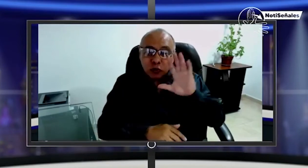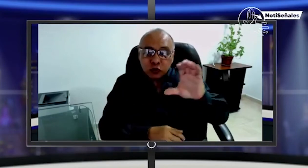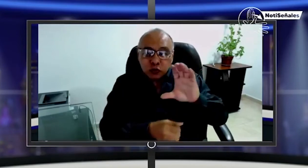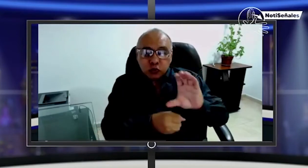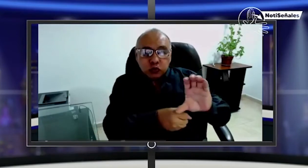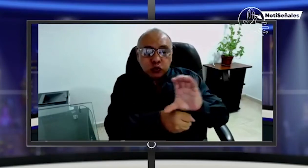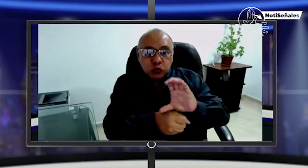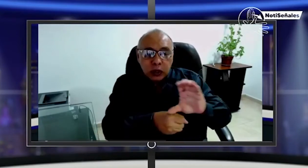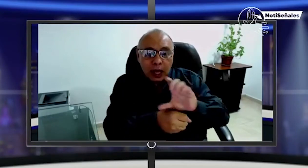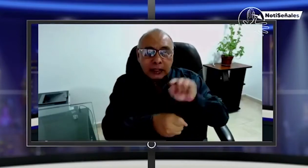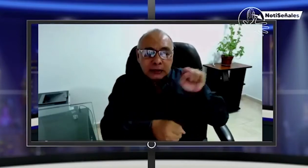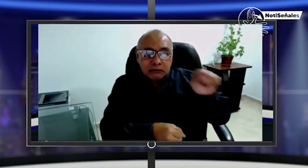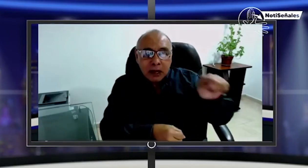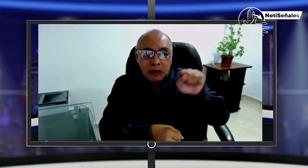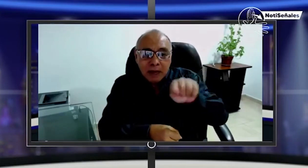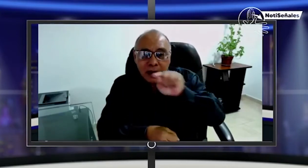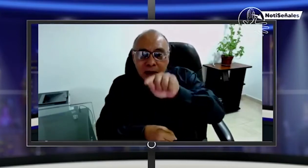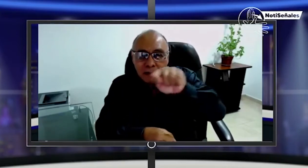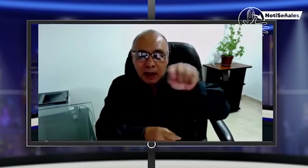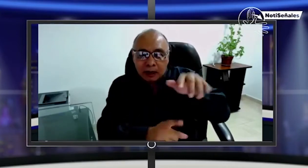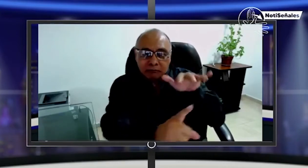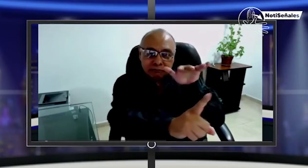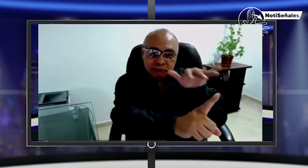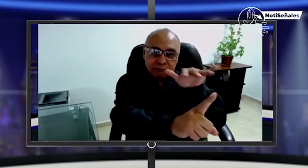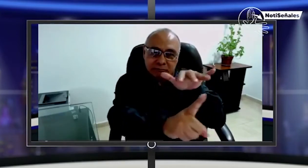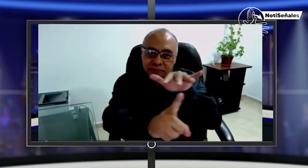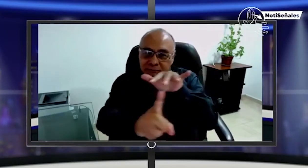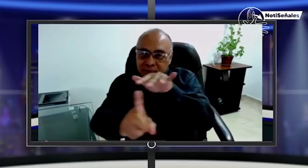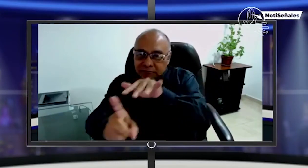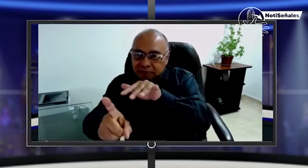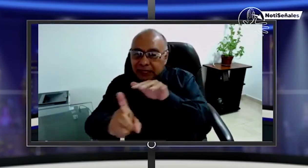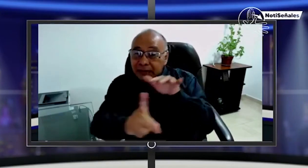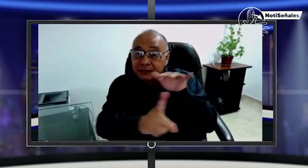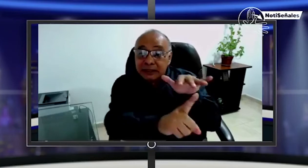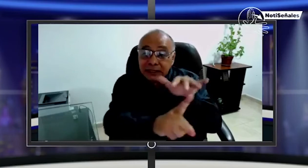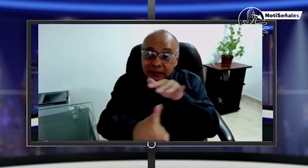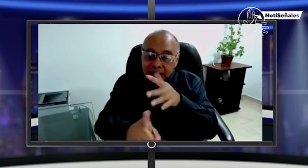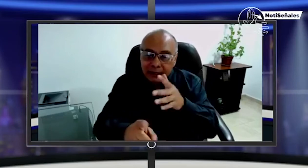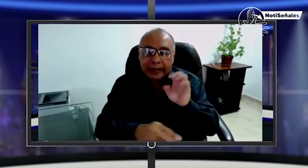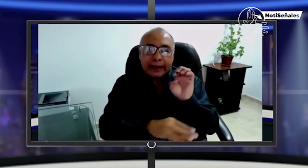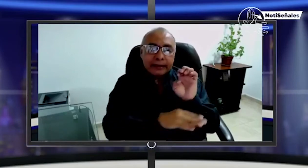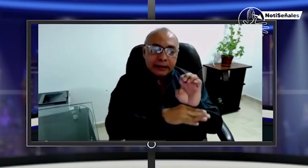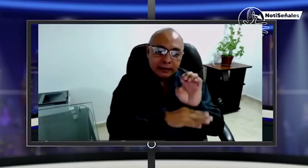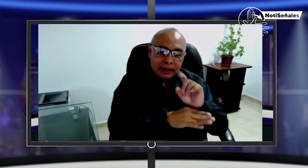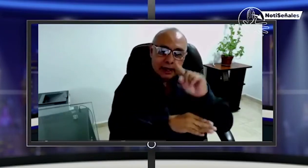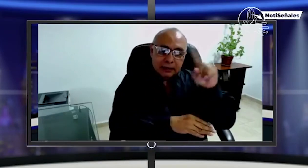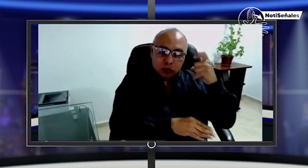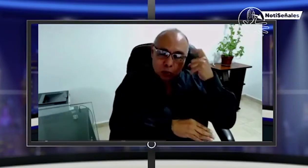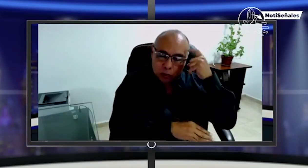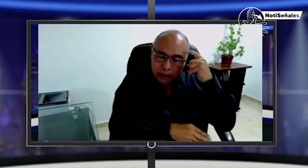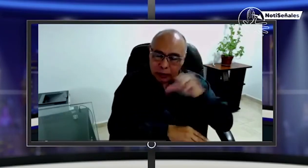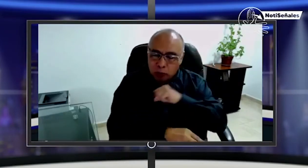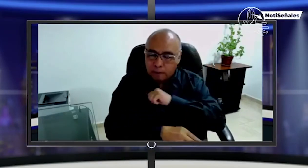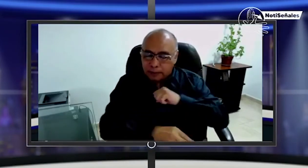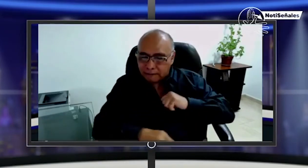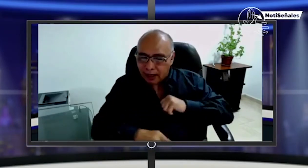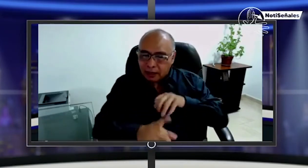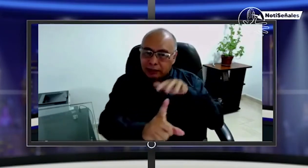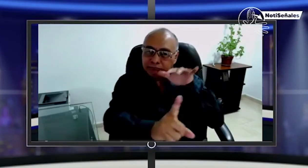esto no existe, está la queja, pero también siempre es digno de resaltar que ya en varias ciudades se ha